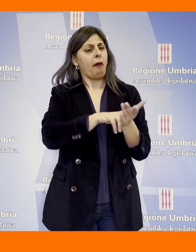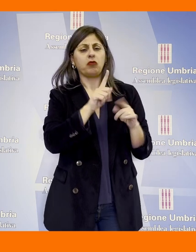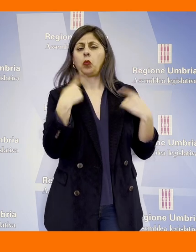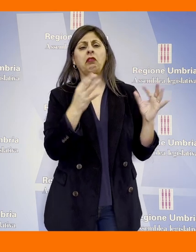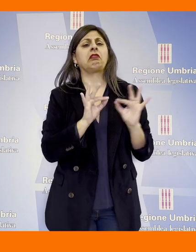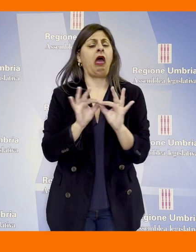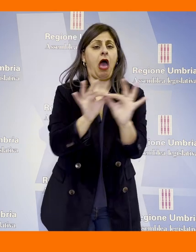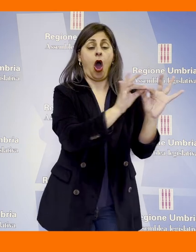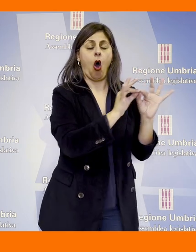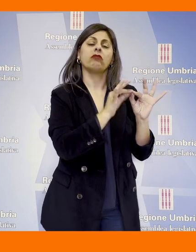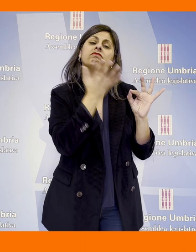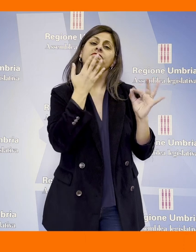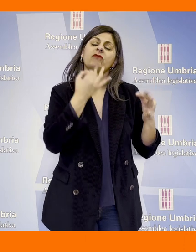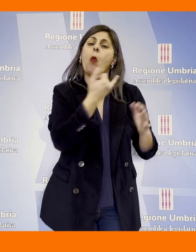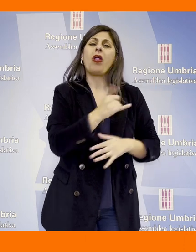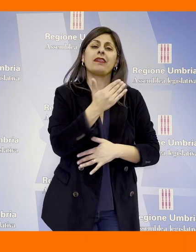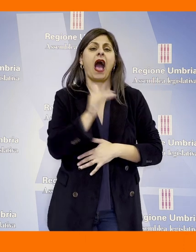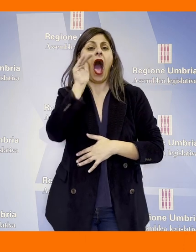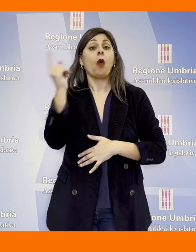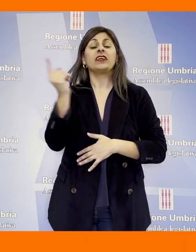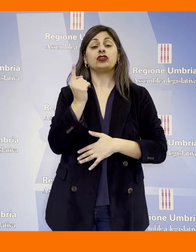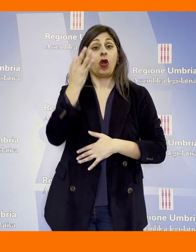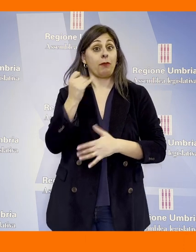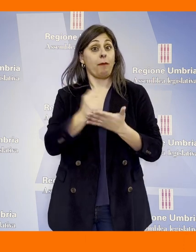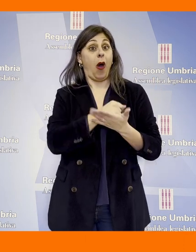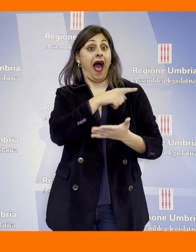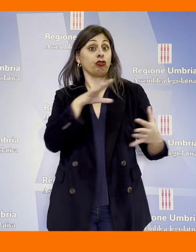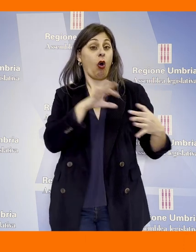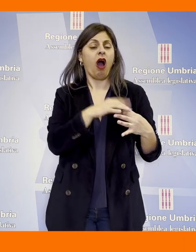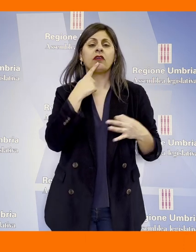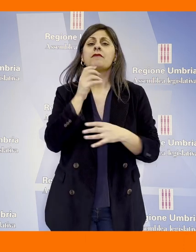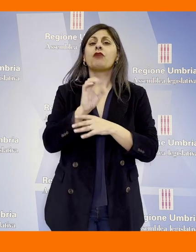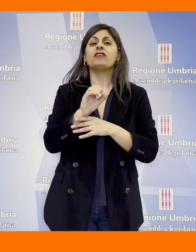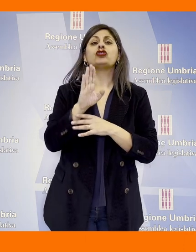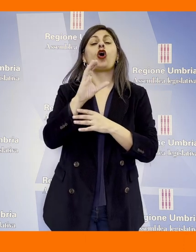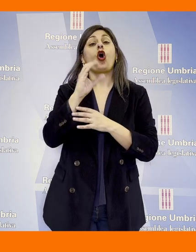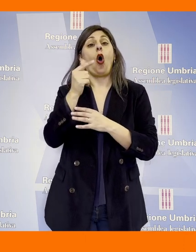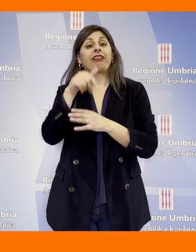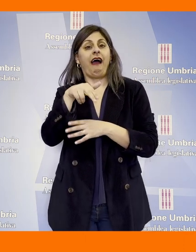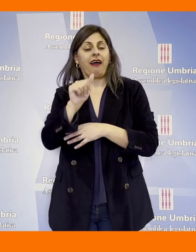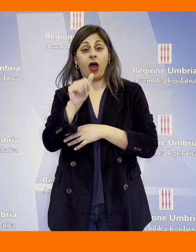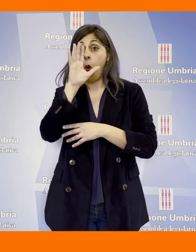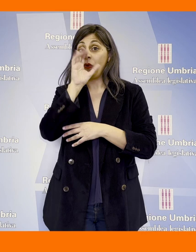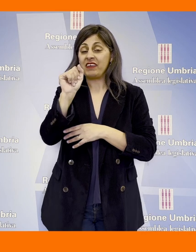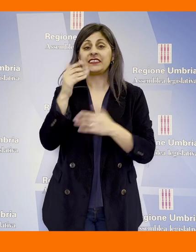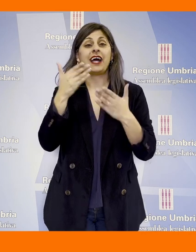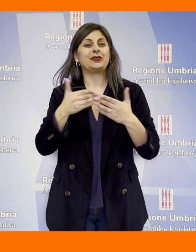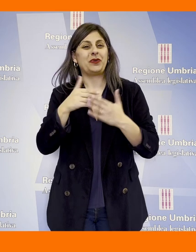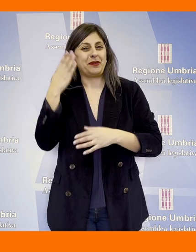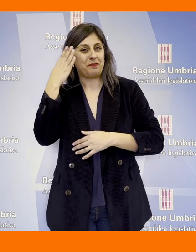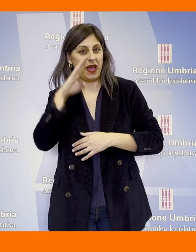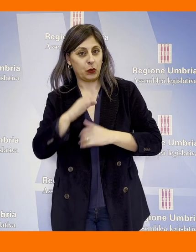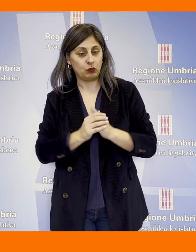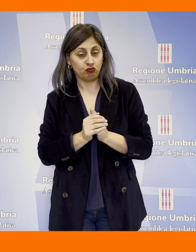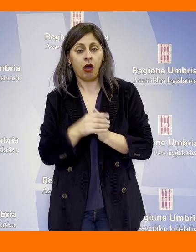'approvazione degli altri commissari, ha disposto un'ultima audizione sull'atto con il professor Franco Cotana dell'Università degli